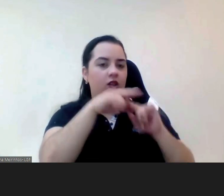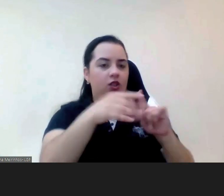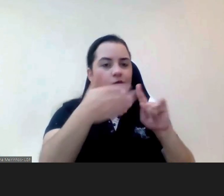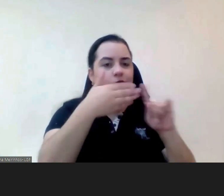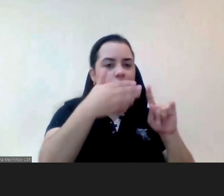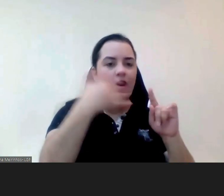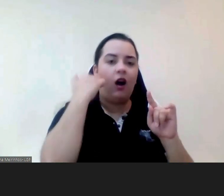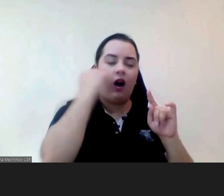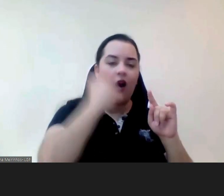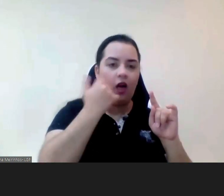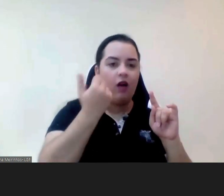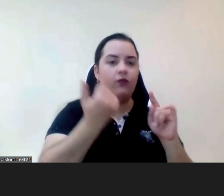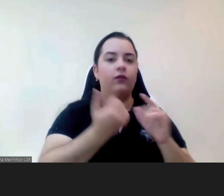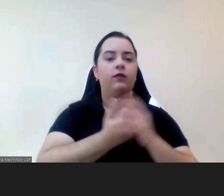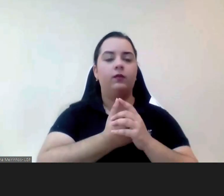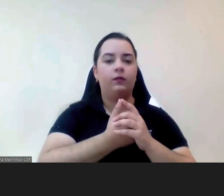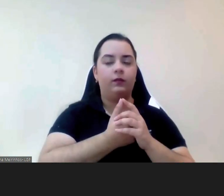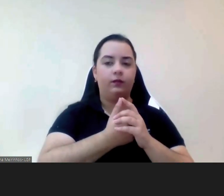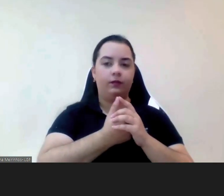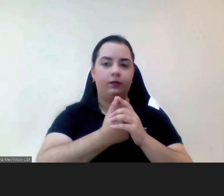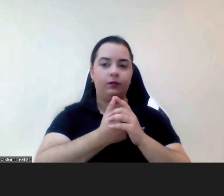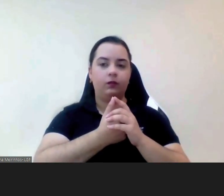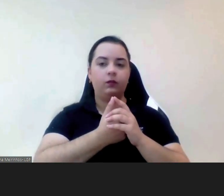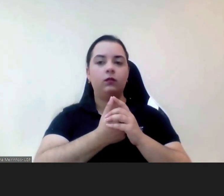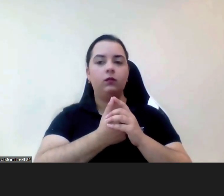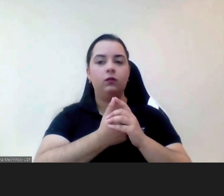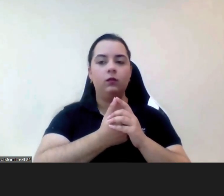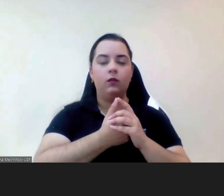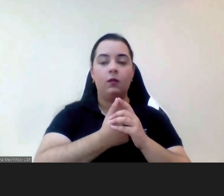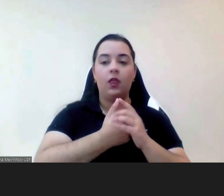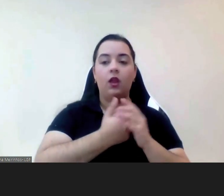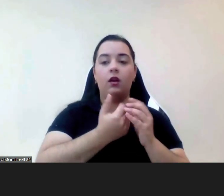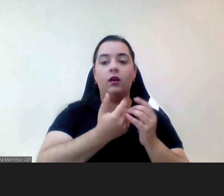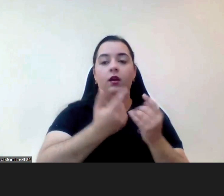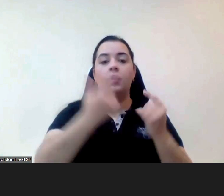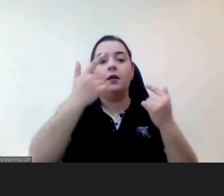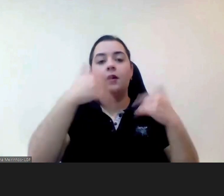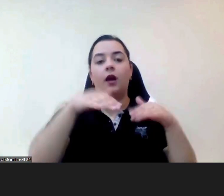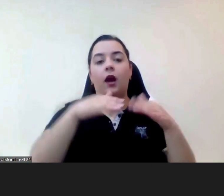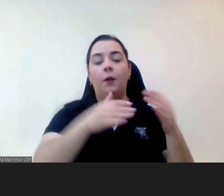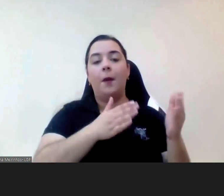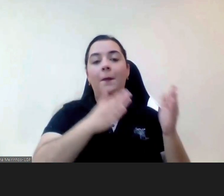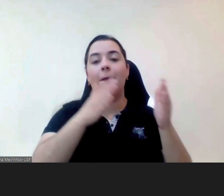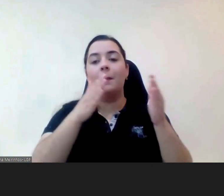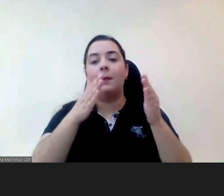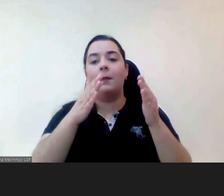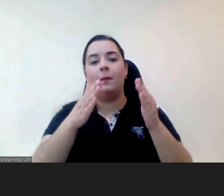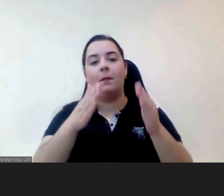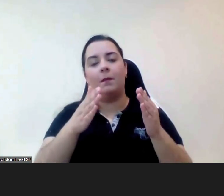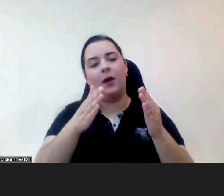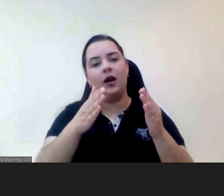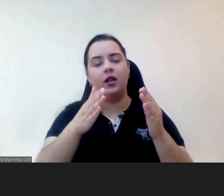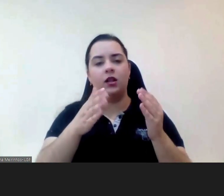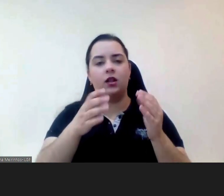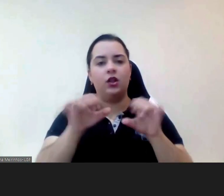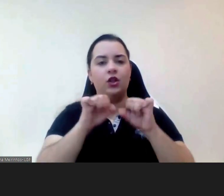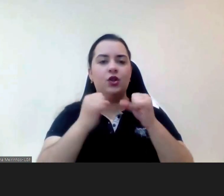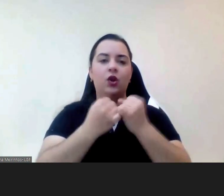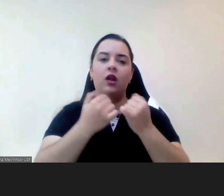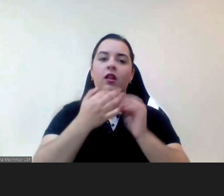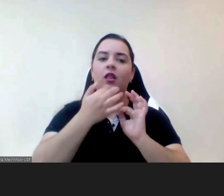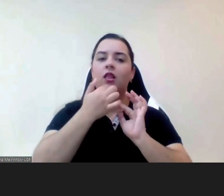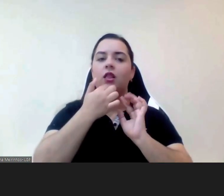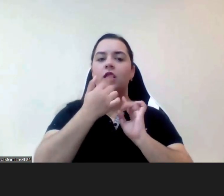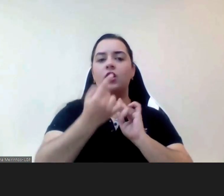e que alguma parte da sociedade considera que são que são violências leves não há violências leves